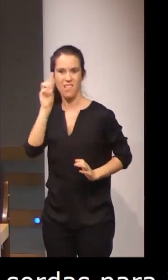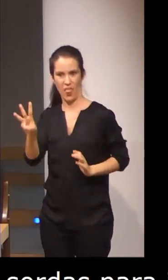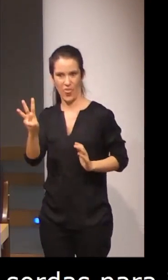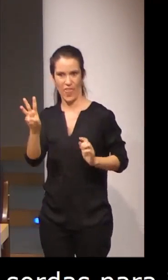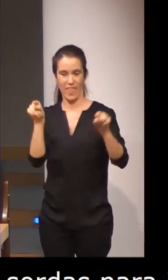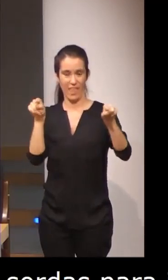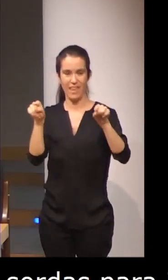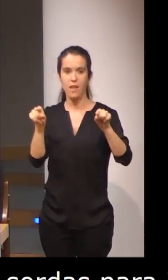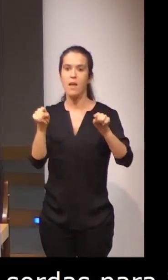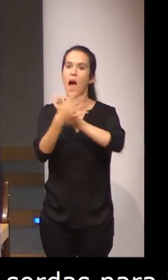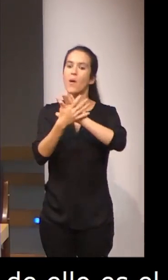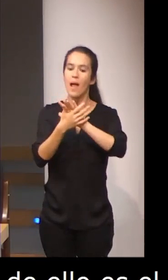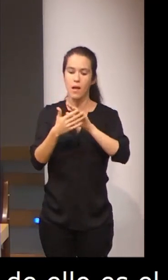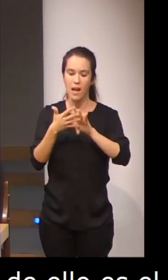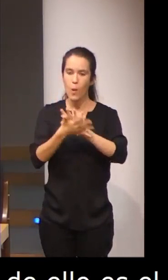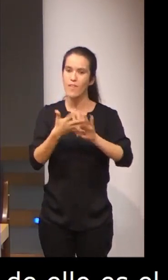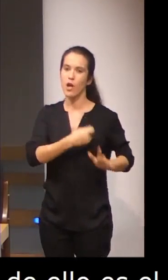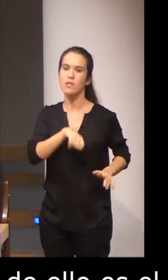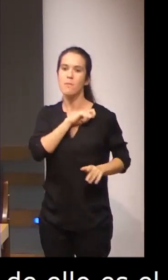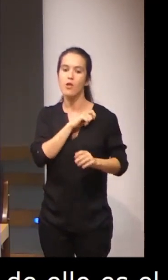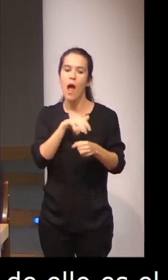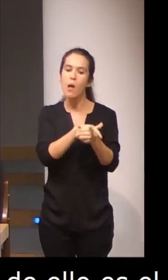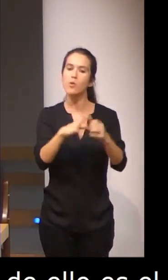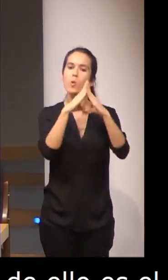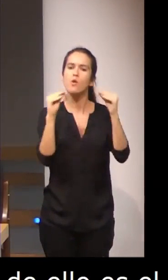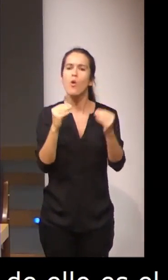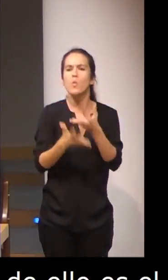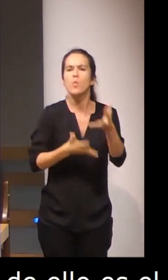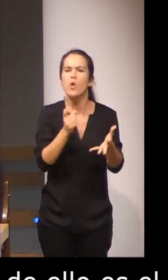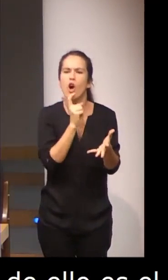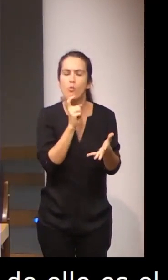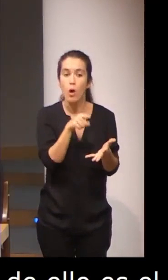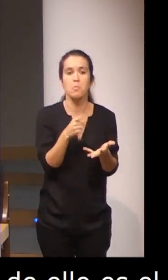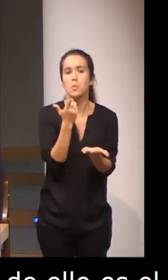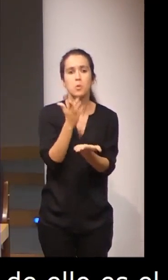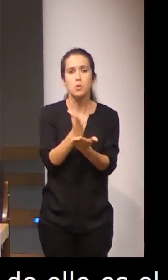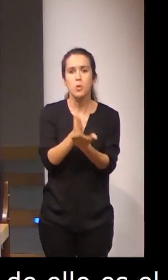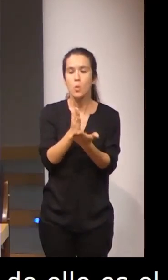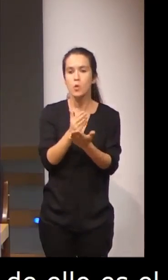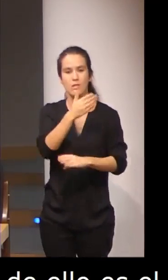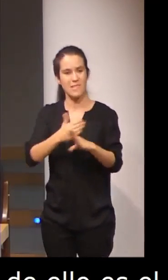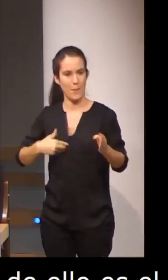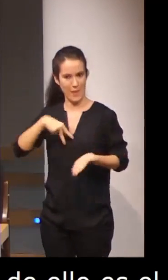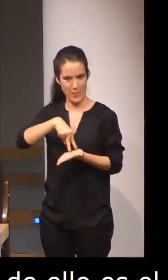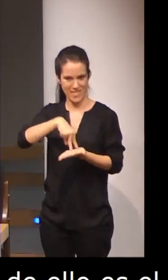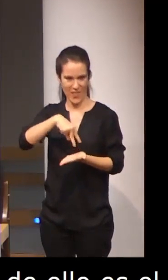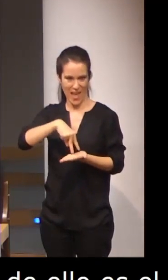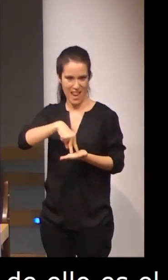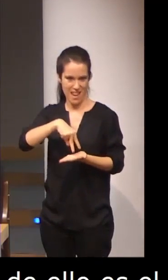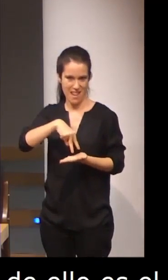referido al uso de la lengua de signos española en el ámbito universitario. Un curso que era semipresencial y que tuvo